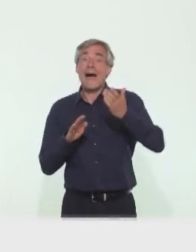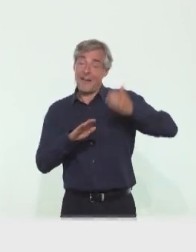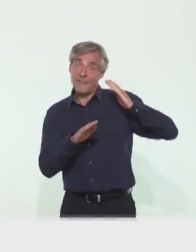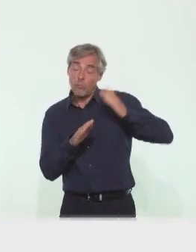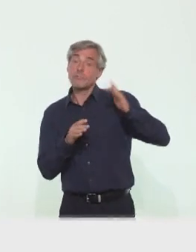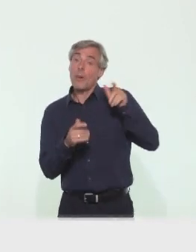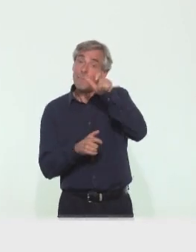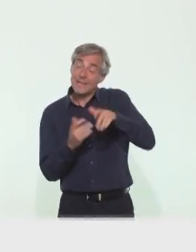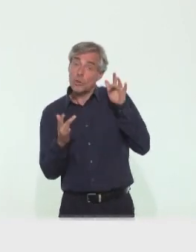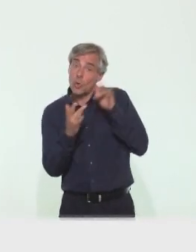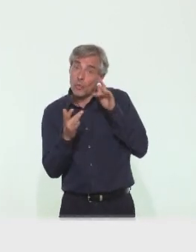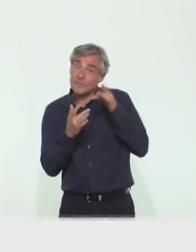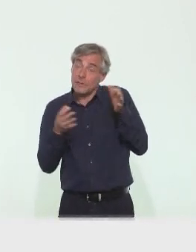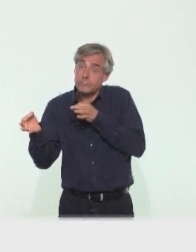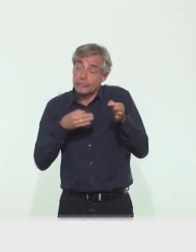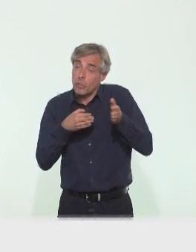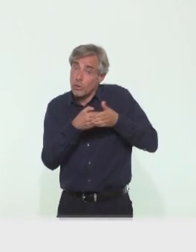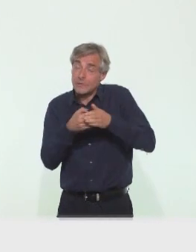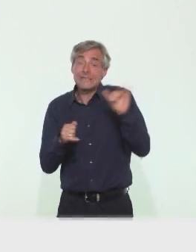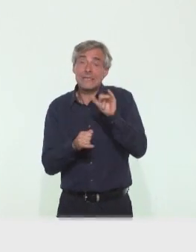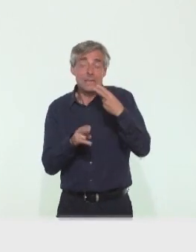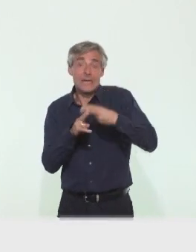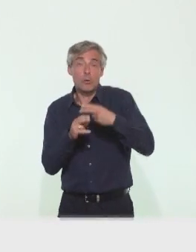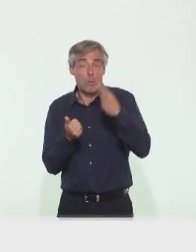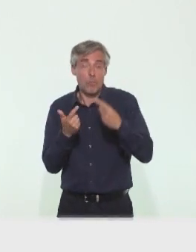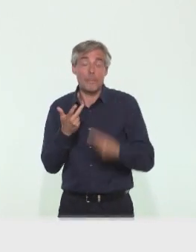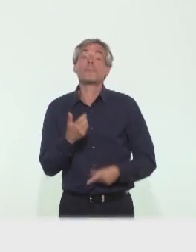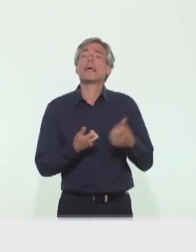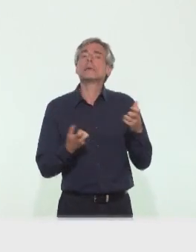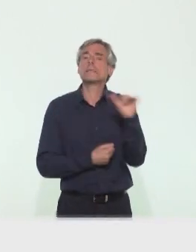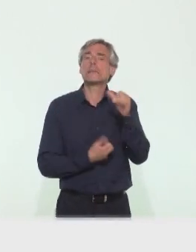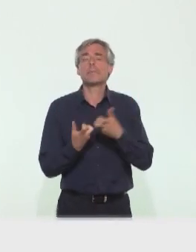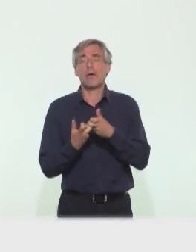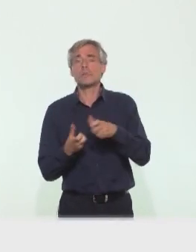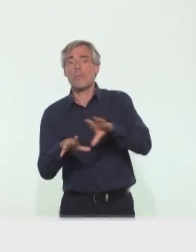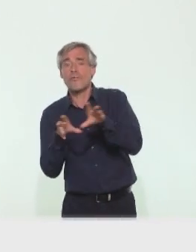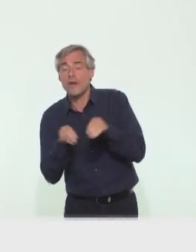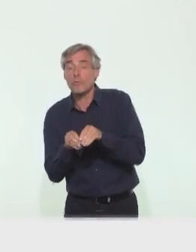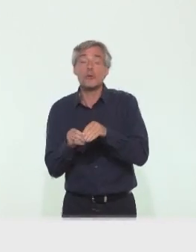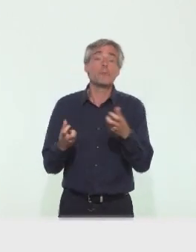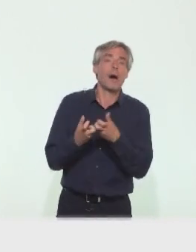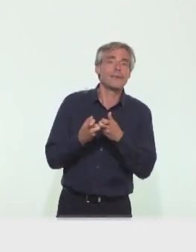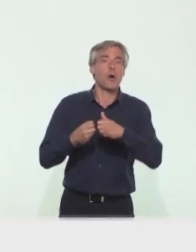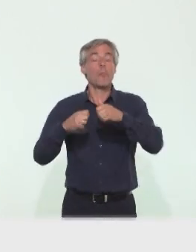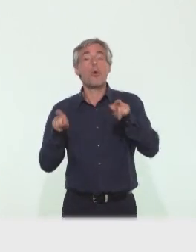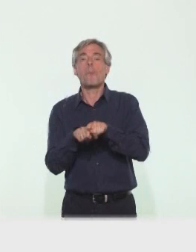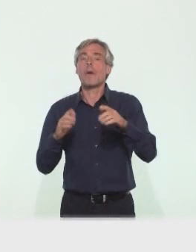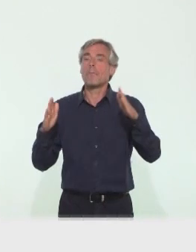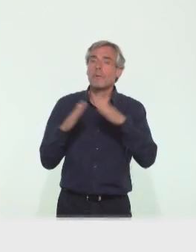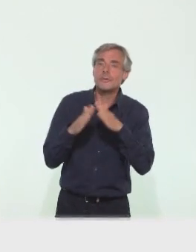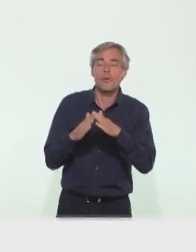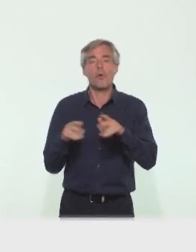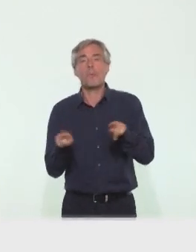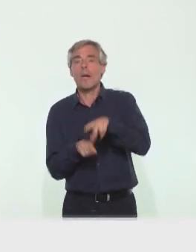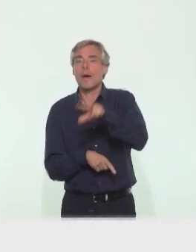rapprochés. Qui sont vos contacts rapprochés ? Bien sûr, vos proches, les personnes qui vivent avec vous sous le même toit dans votre appartement,